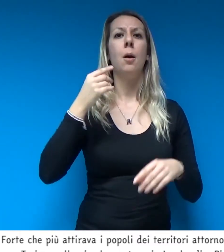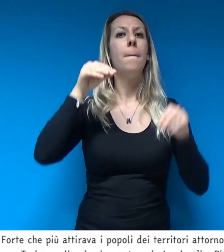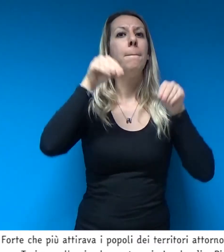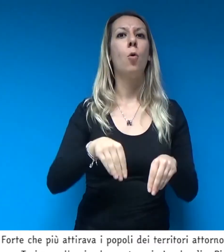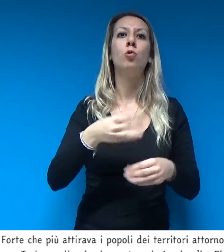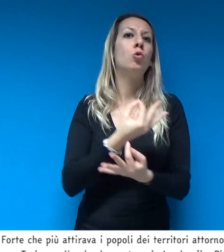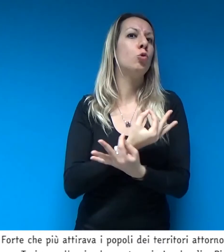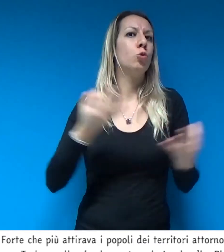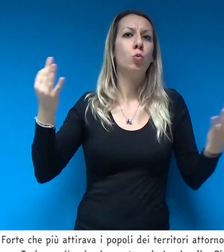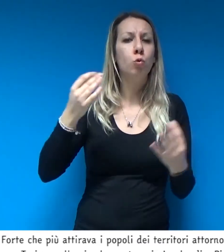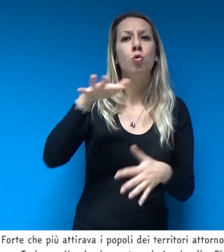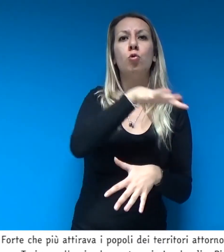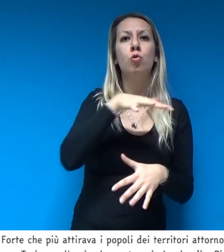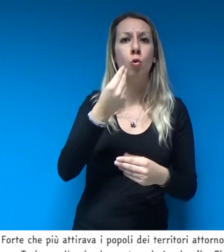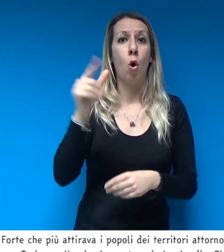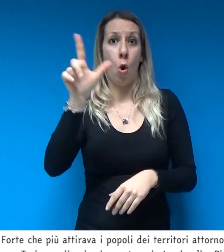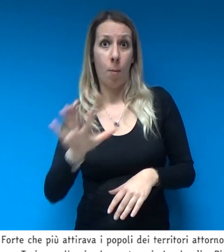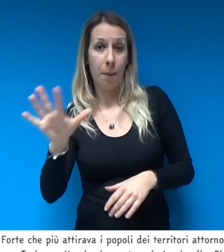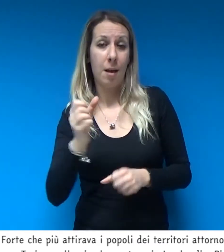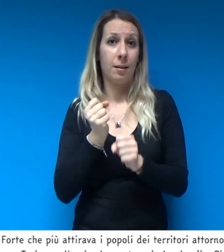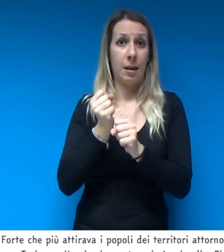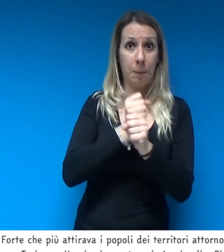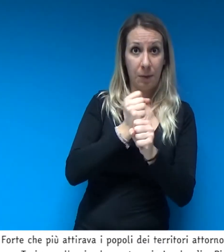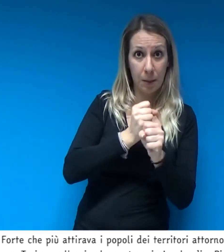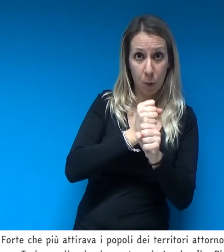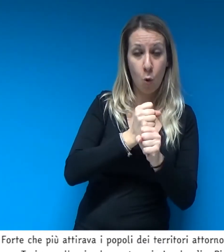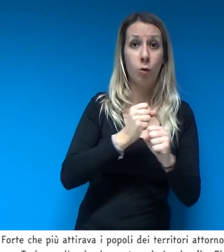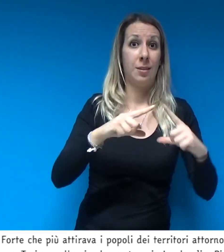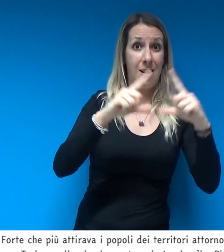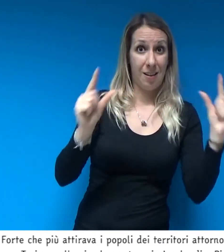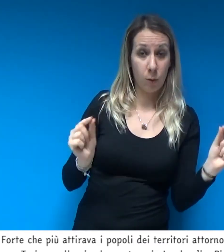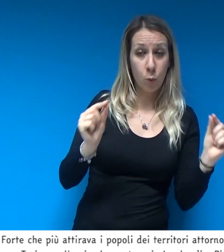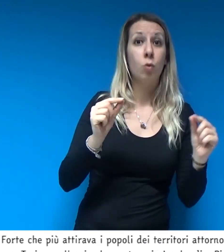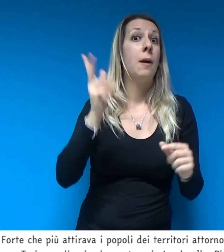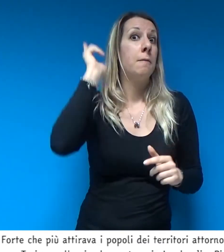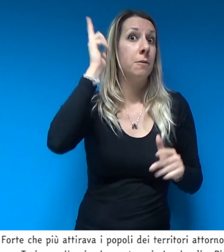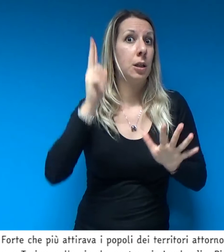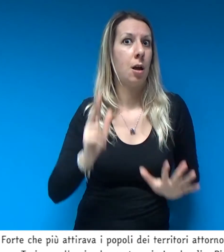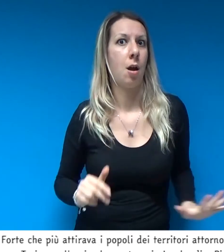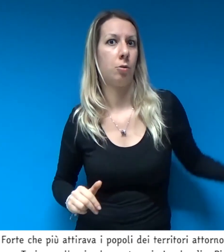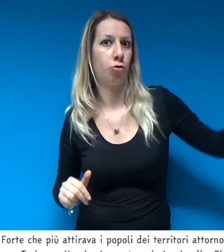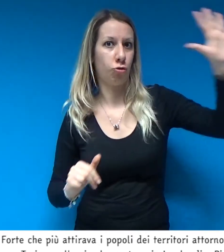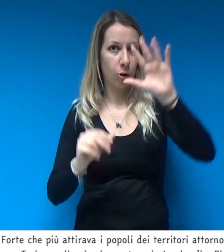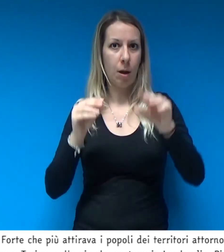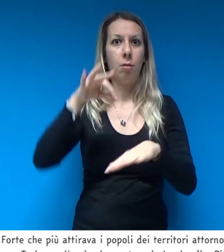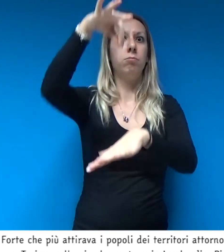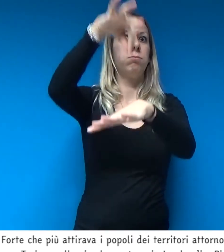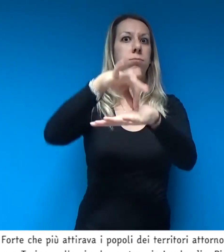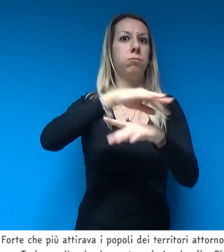strategica, tra Genova e Torino, sulle vie che portano in Lombardia, Piemonte, Liguria e Francia.